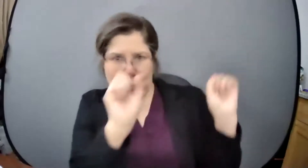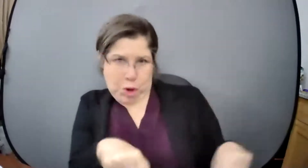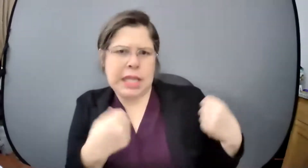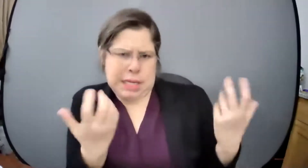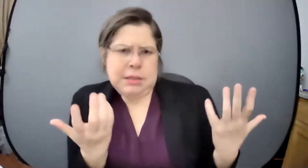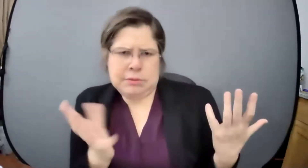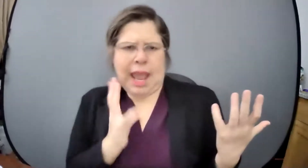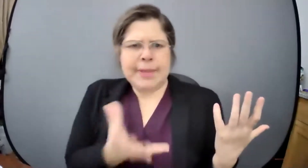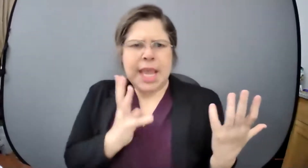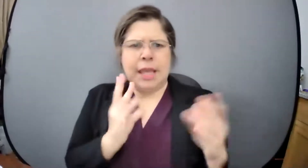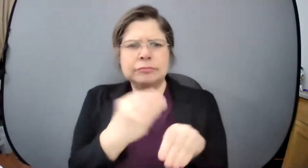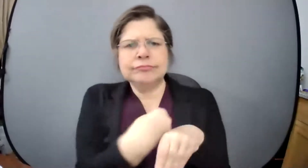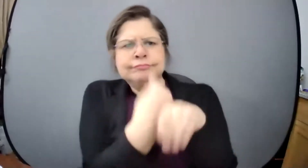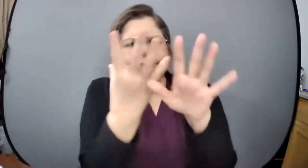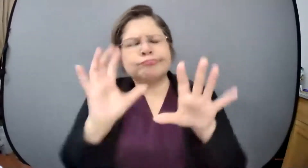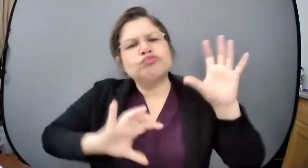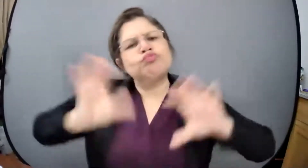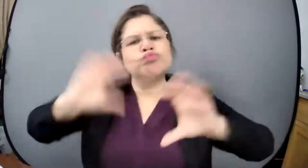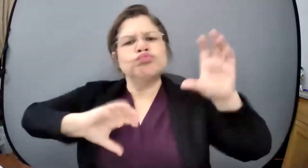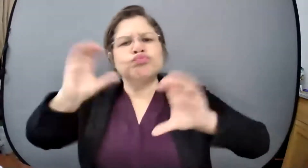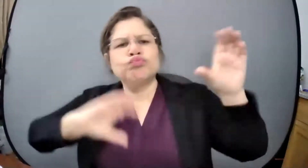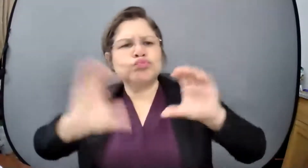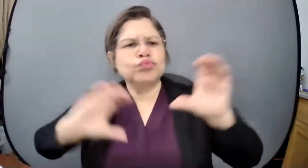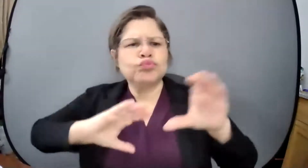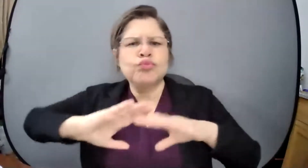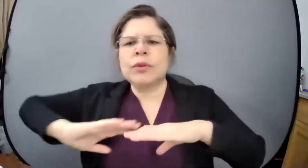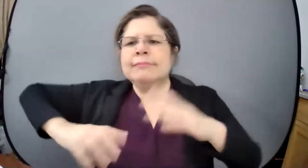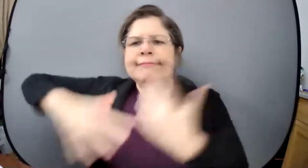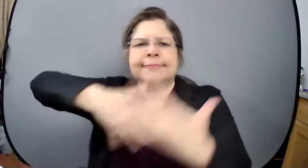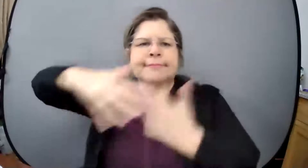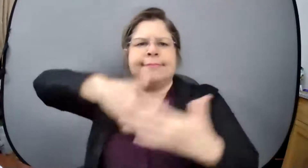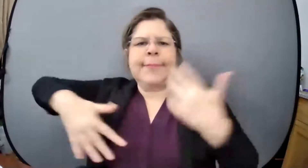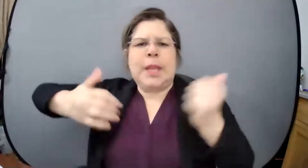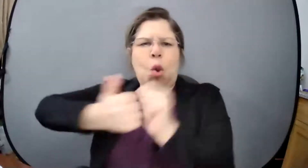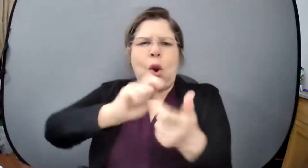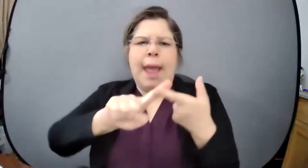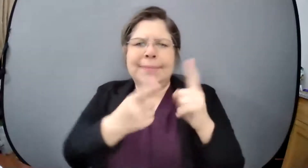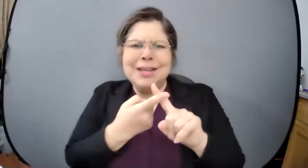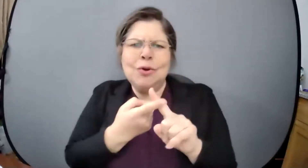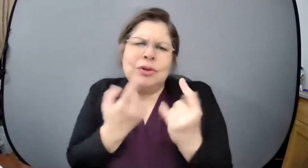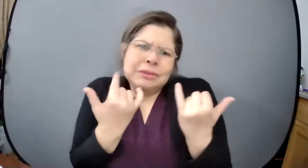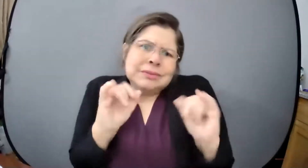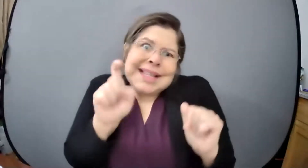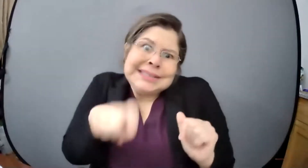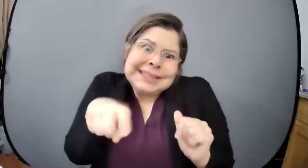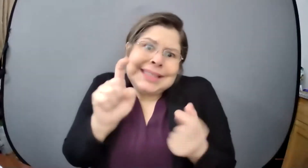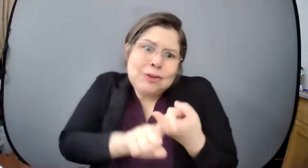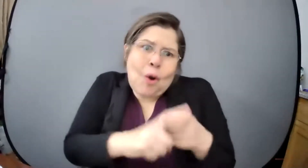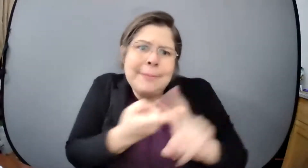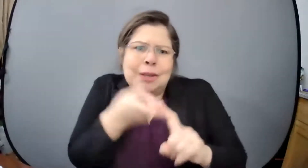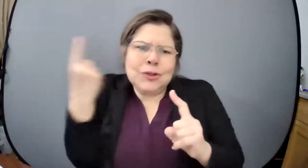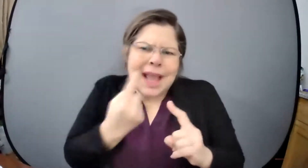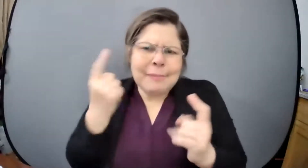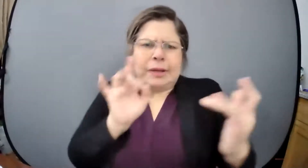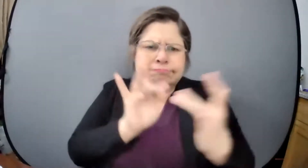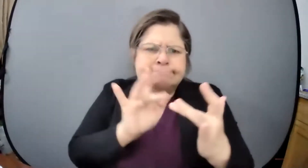física no social porque sabemos que conectar con nuestra gente es importante es importante para para nosotros